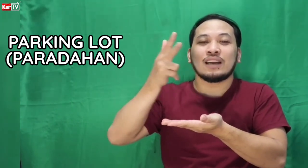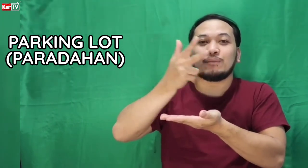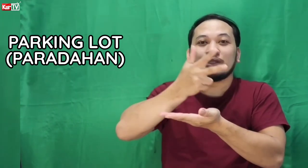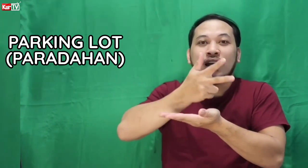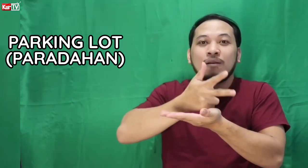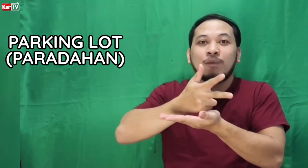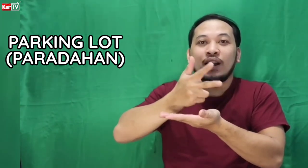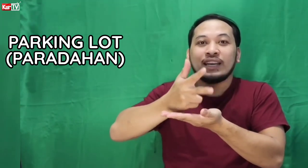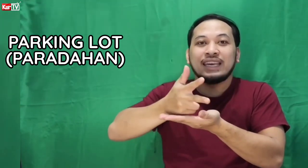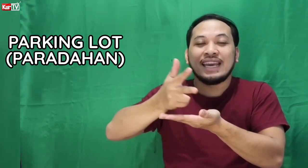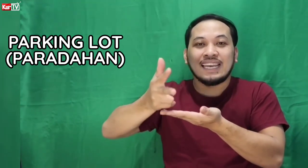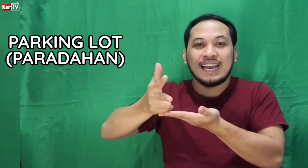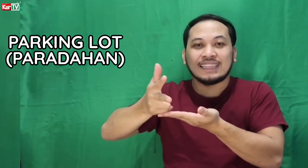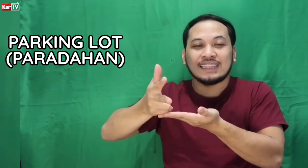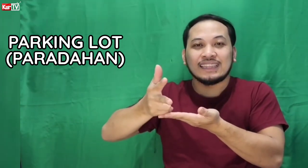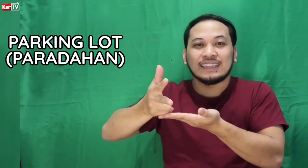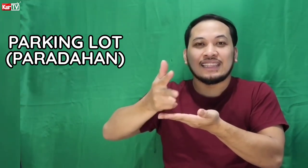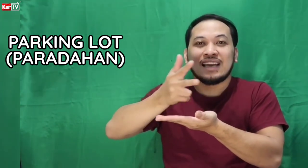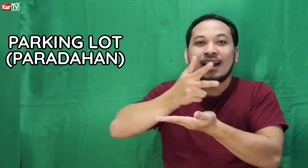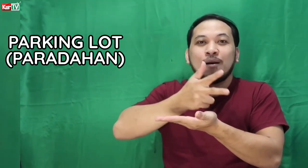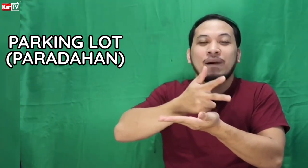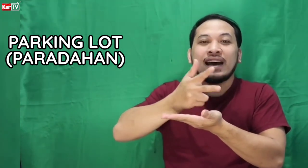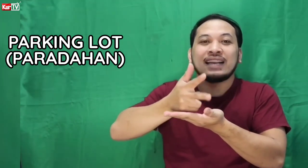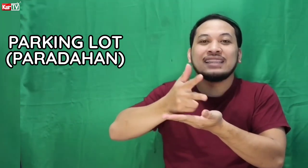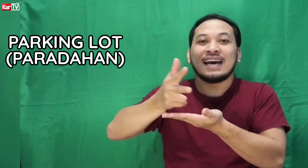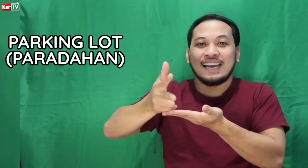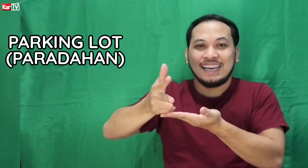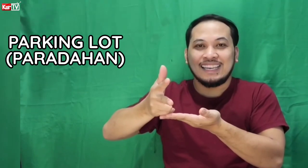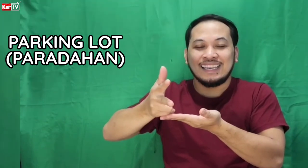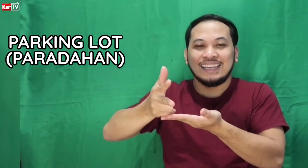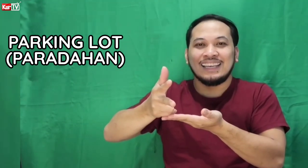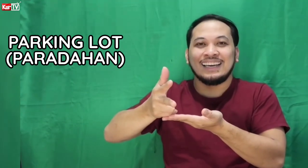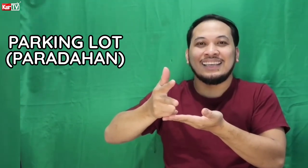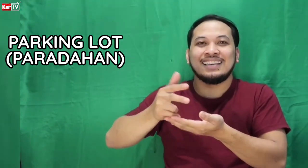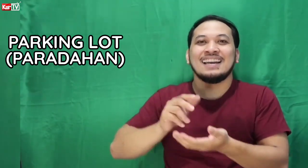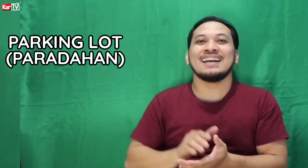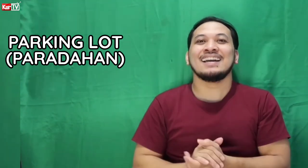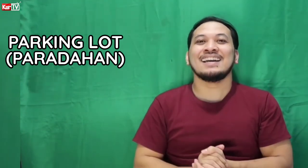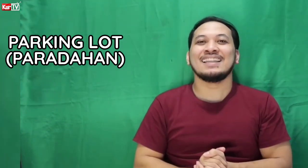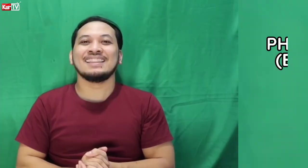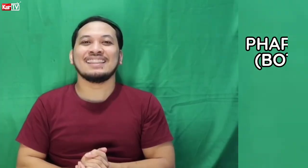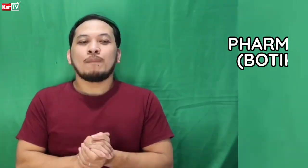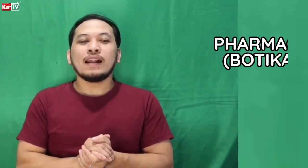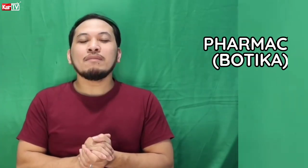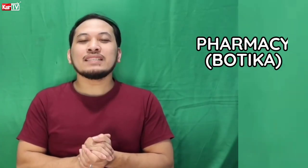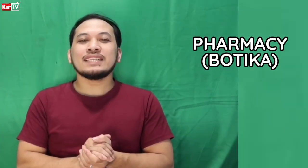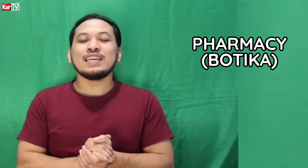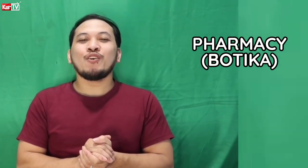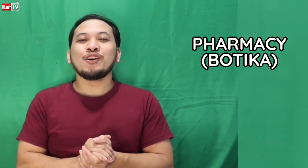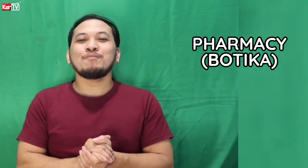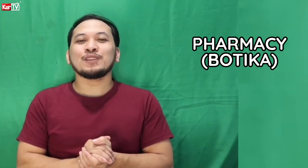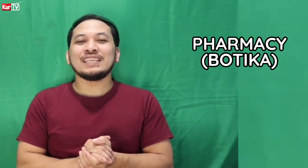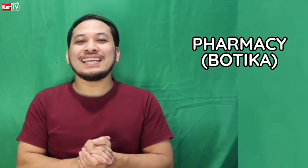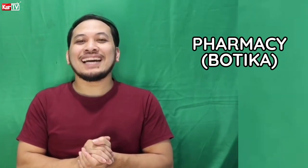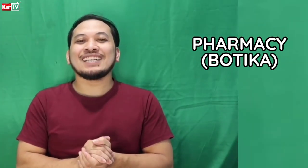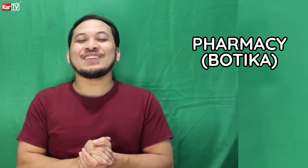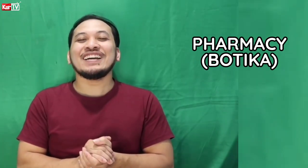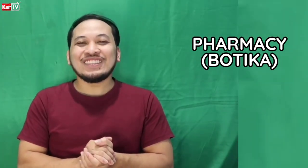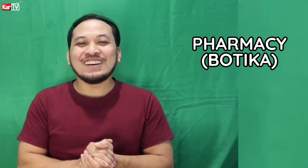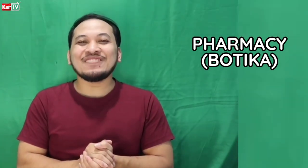tapos, parking lot para dahan. Ayan. Pharmacy or boutique. So, ganito lang